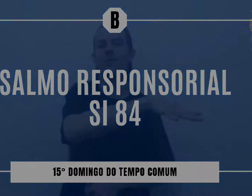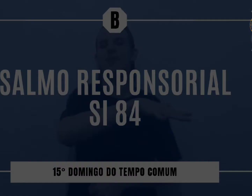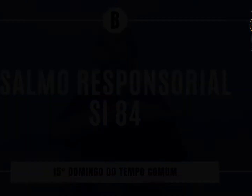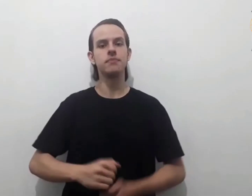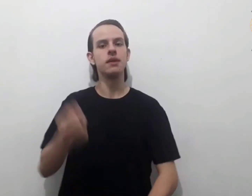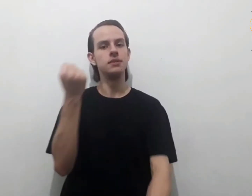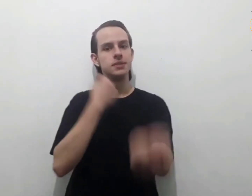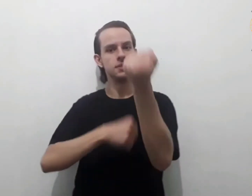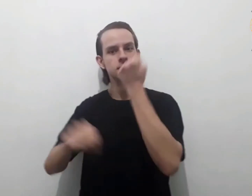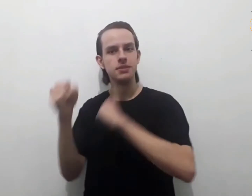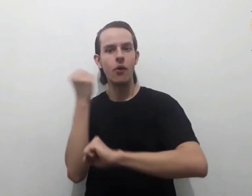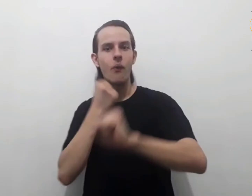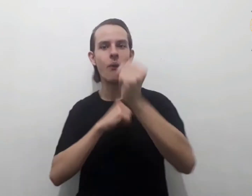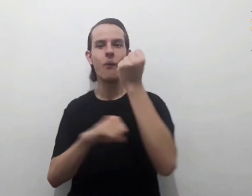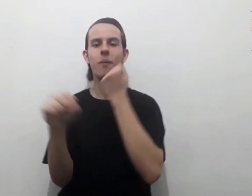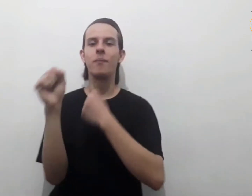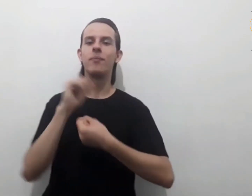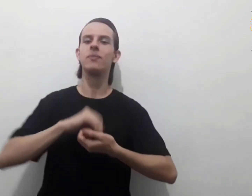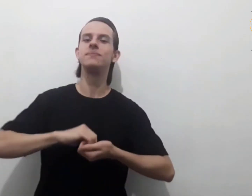Salmo responsorial